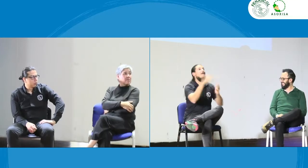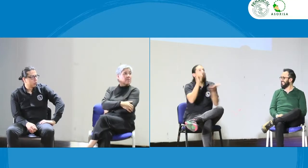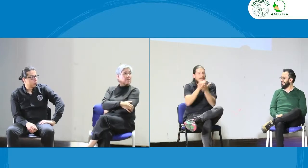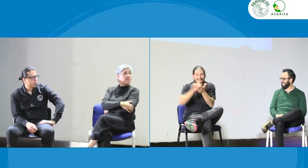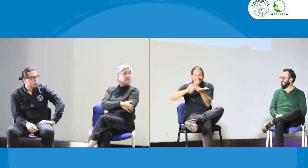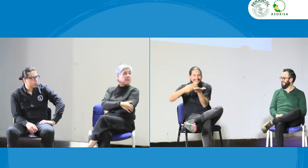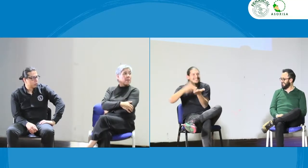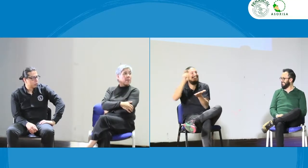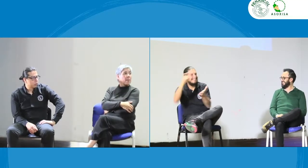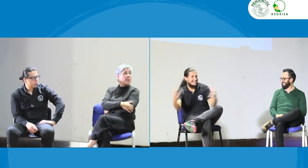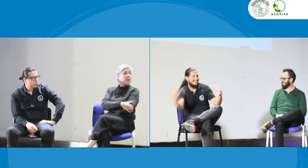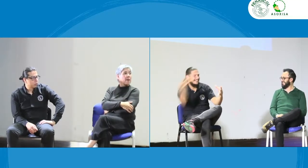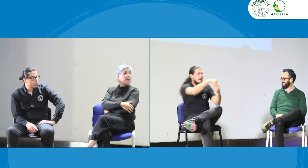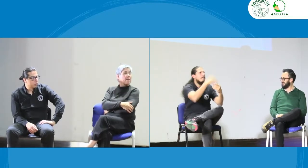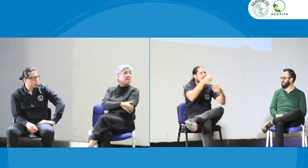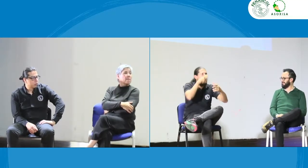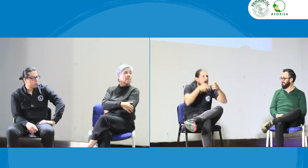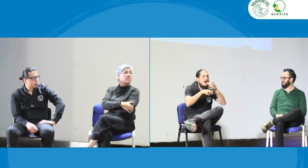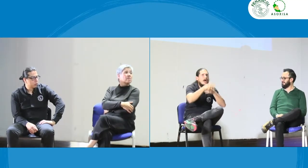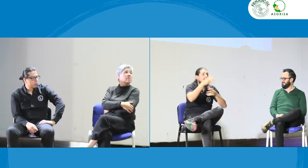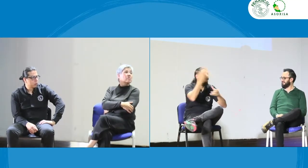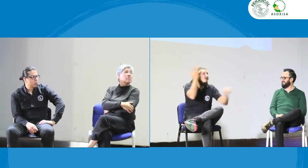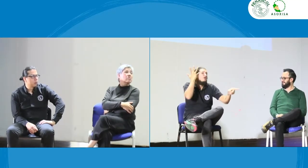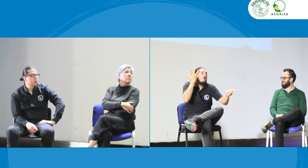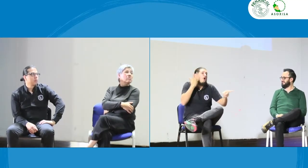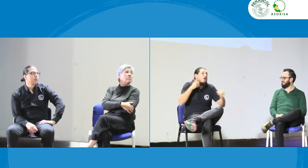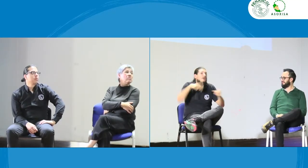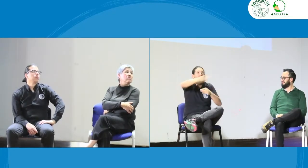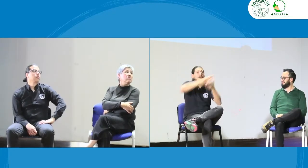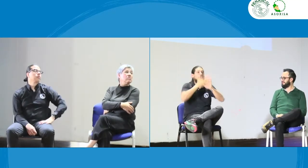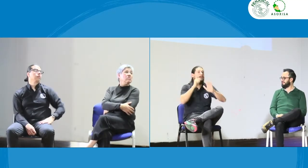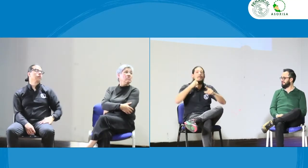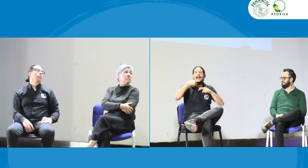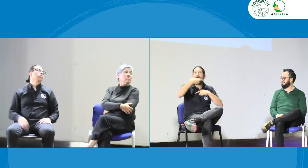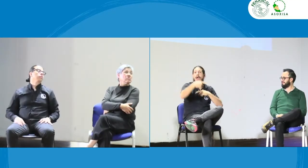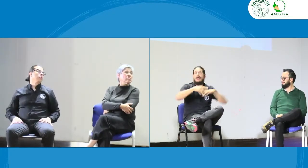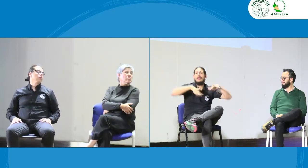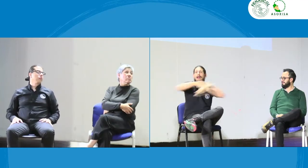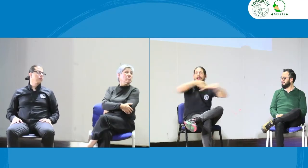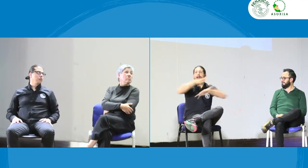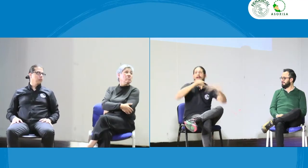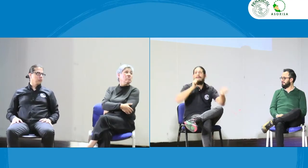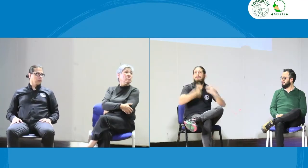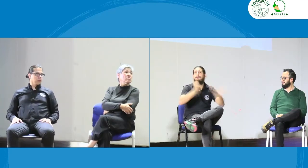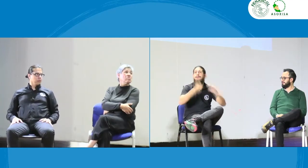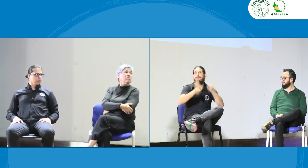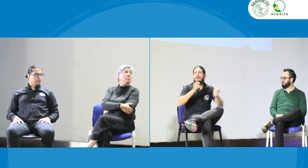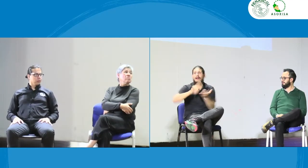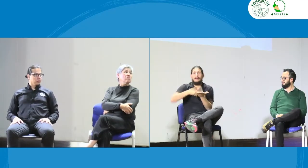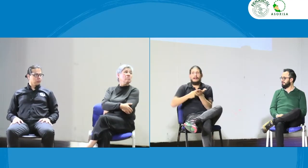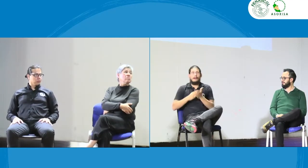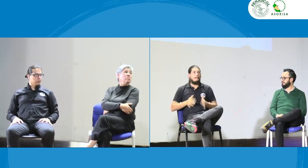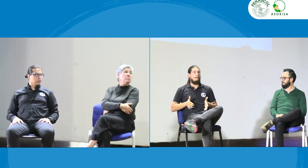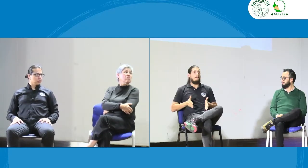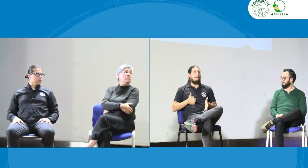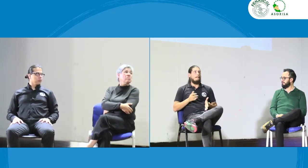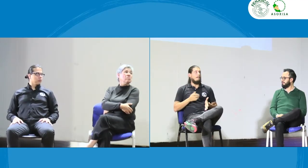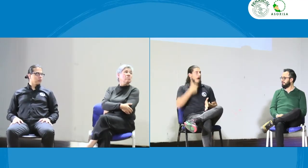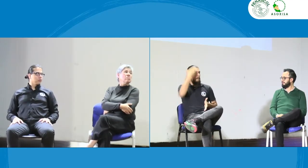Entonces, es por eso que hagamos un trabajo mancomunado, que los intérpretes participen de estos espacios porque la lengua va variando también, la lengua va